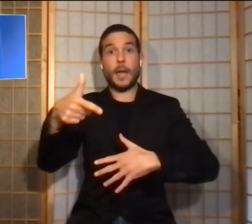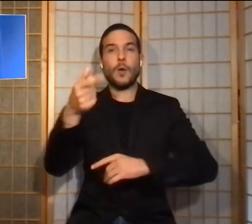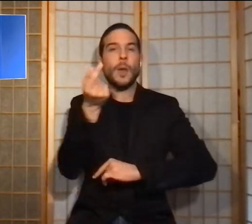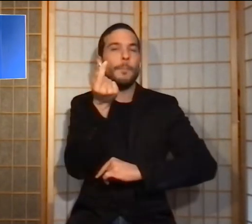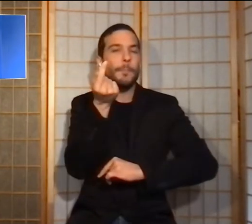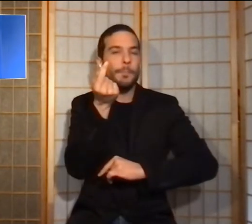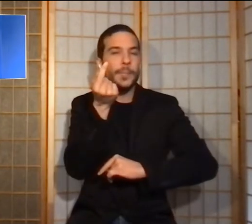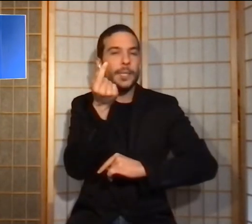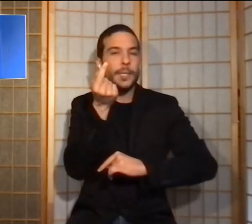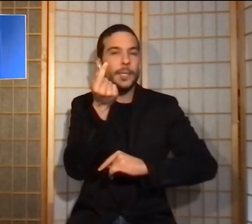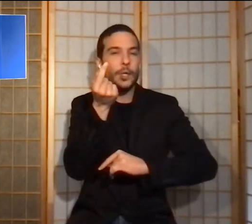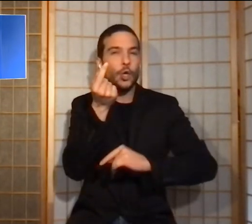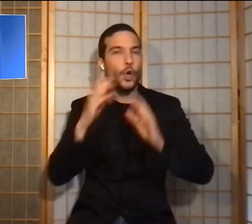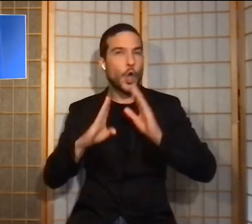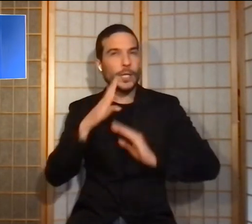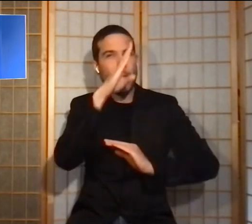al rialzo.